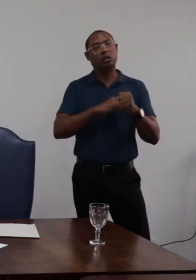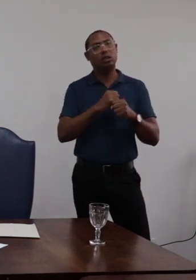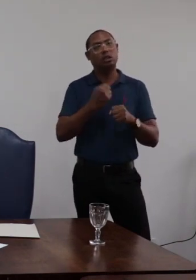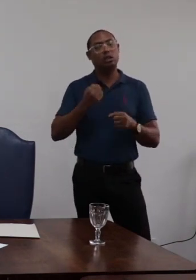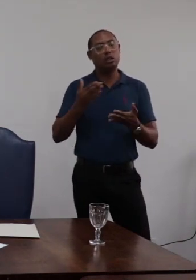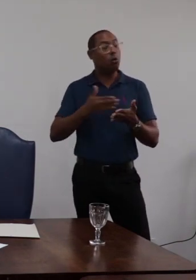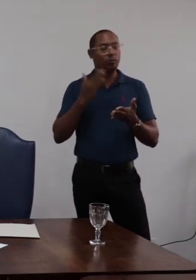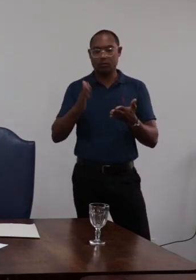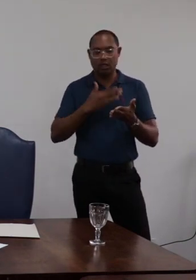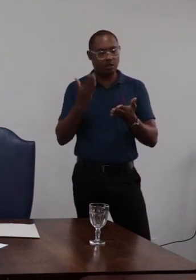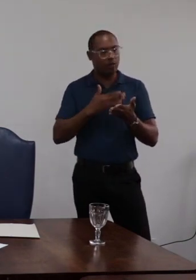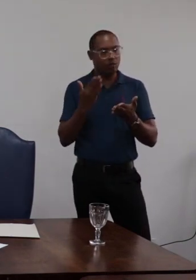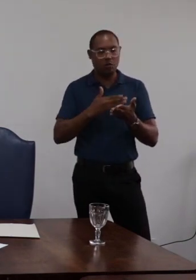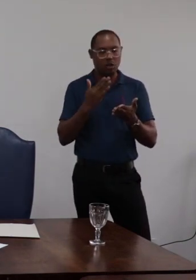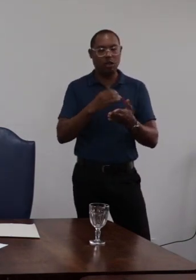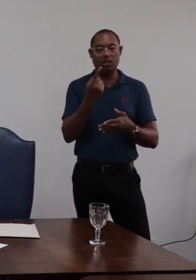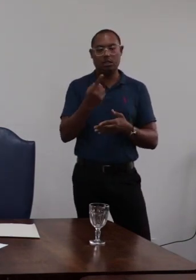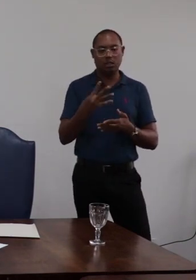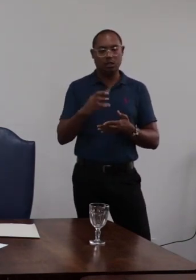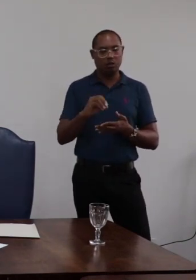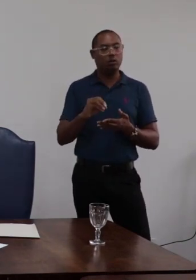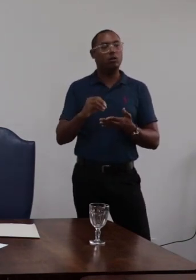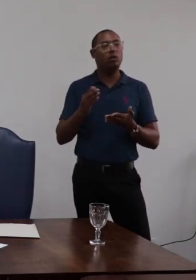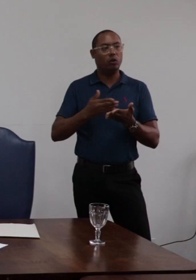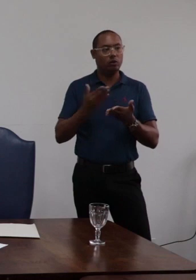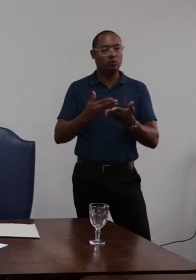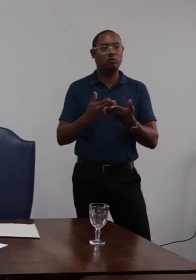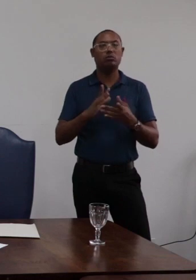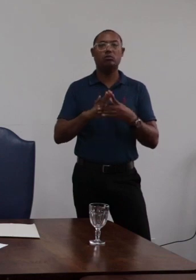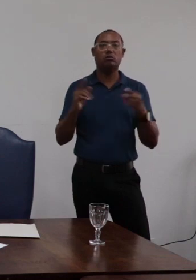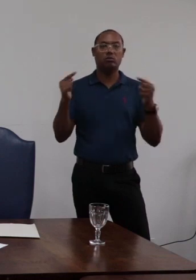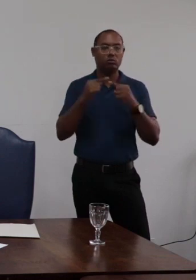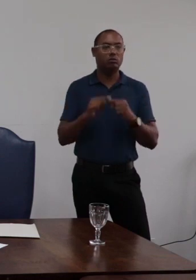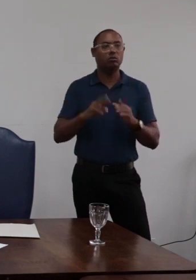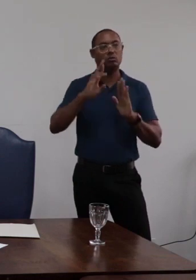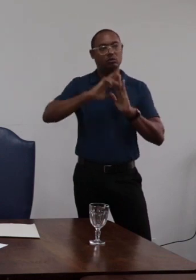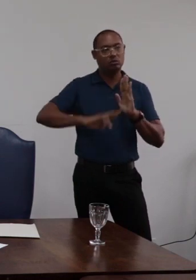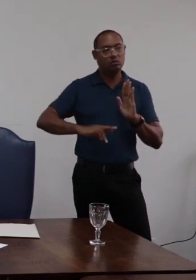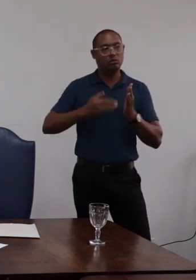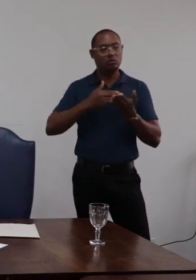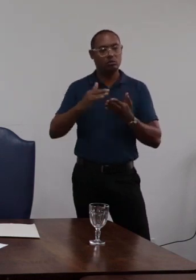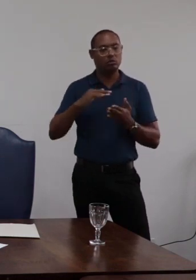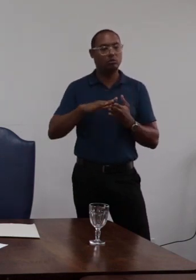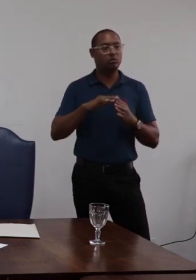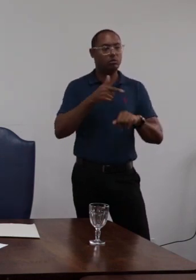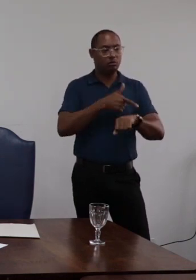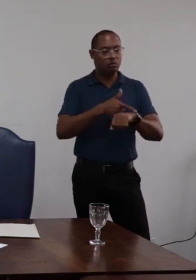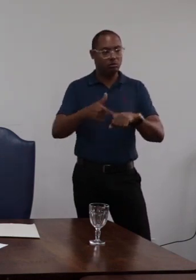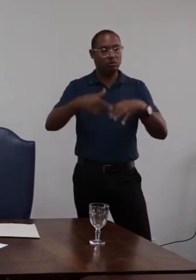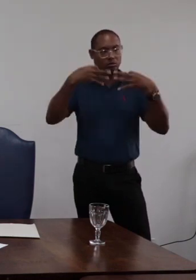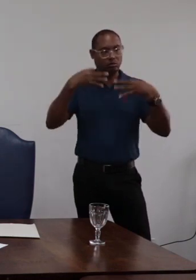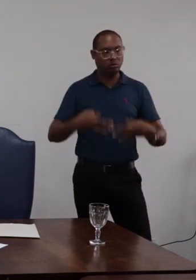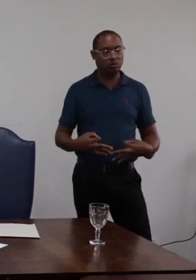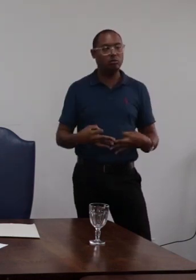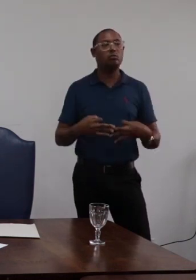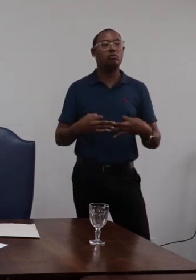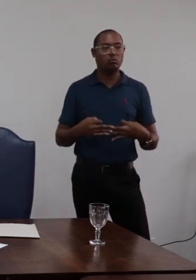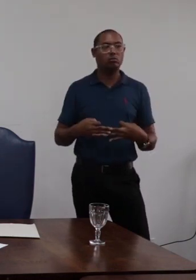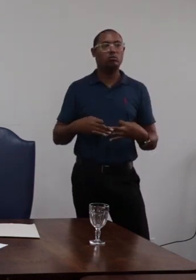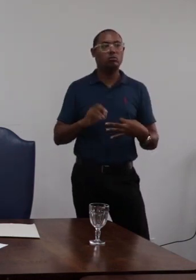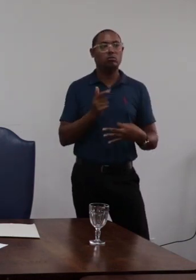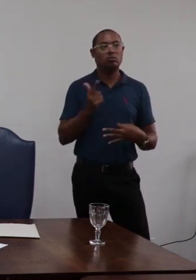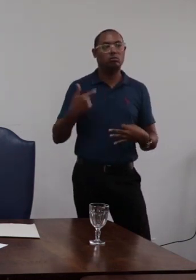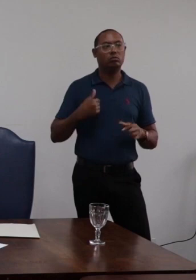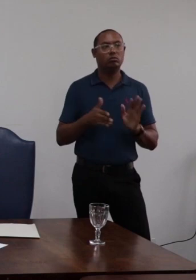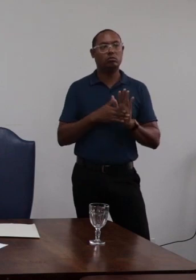que abre astas merece acatamento com o relatório da respeitada comissão processante o qual